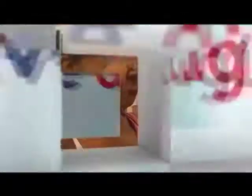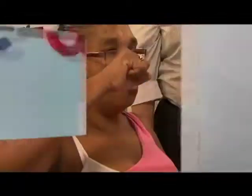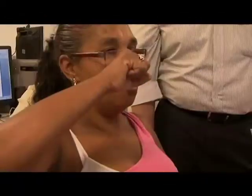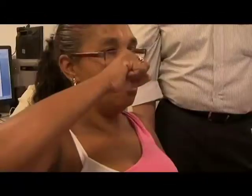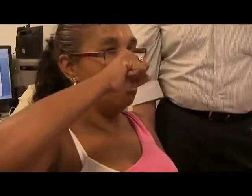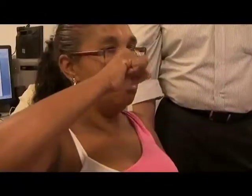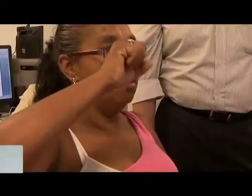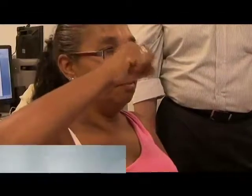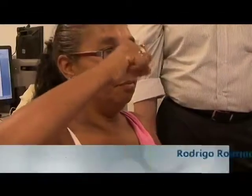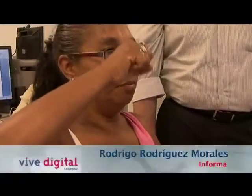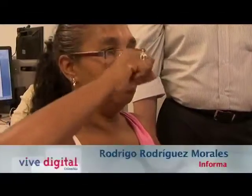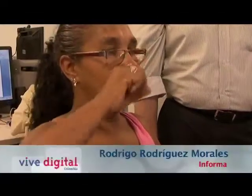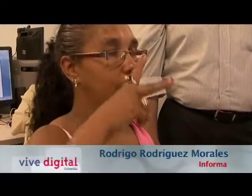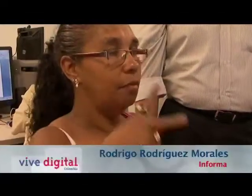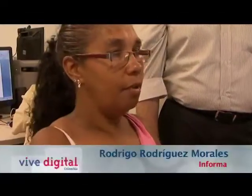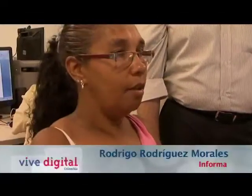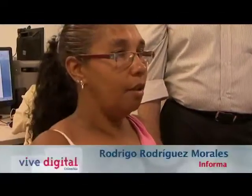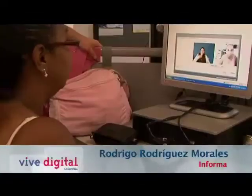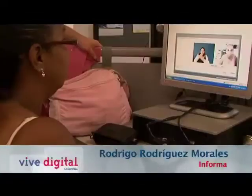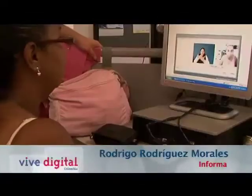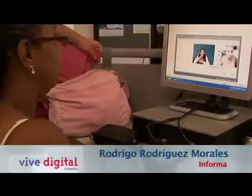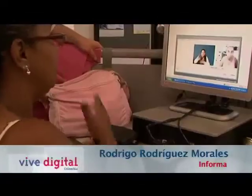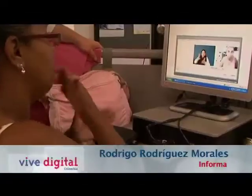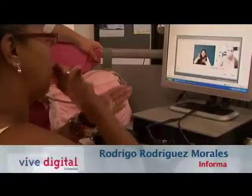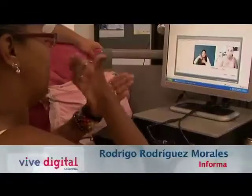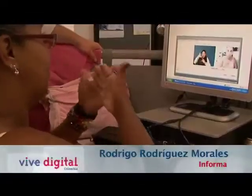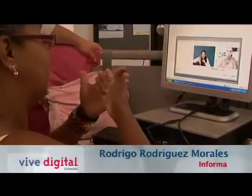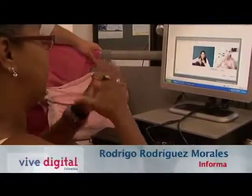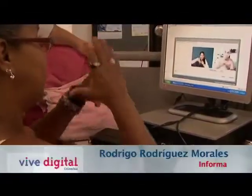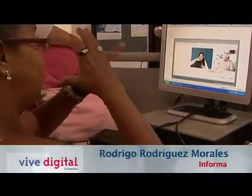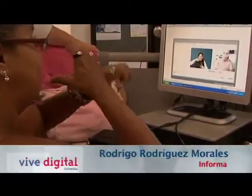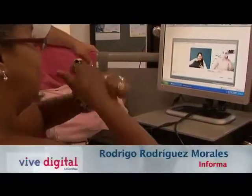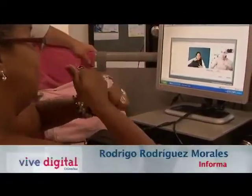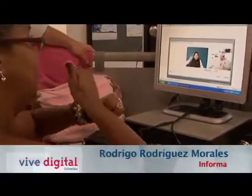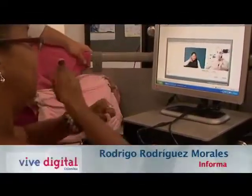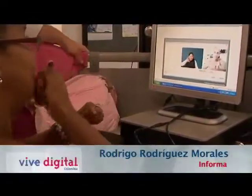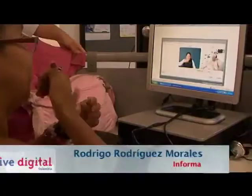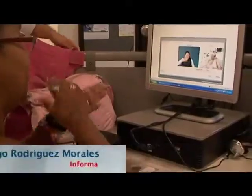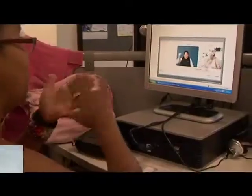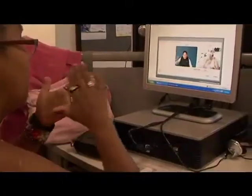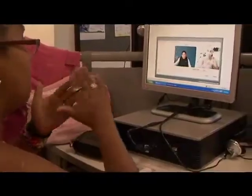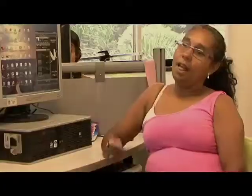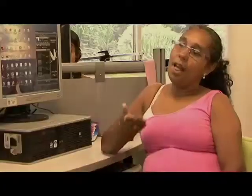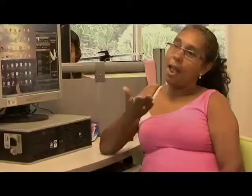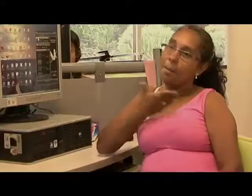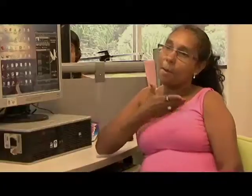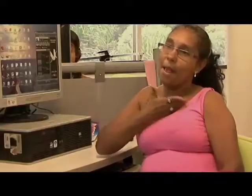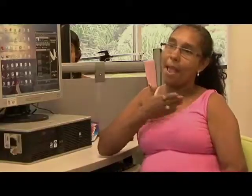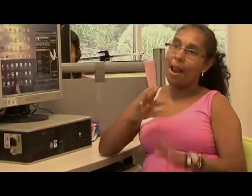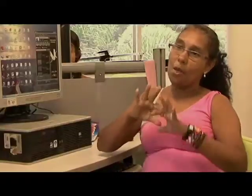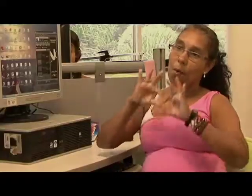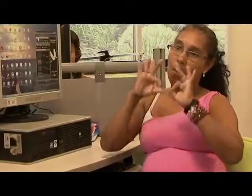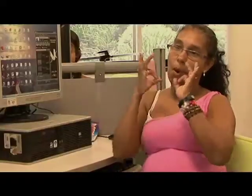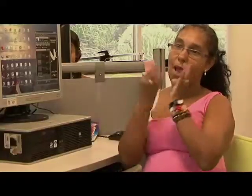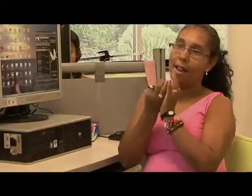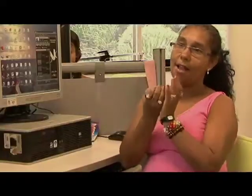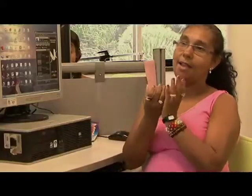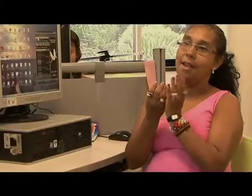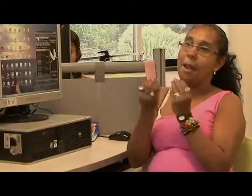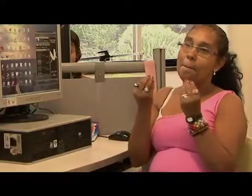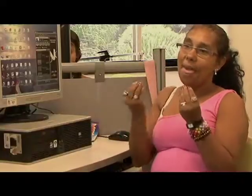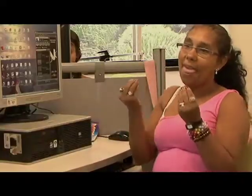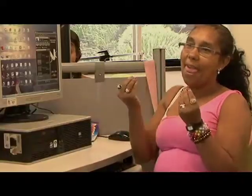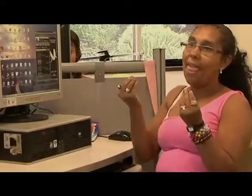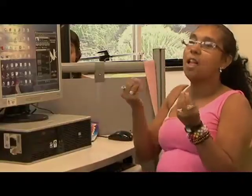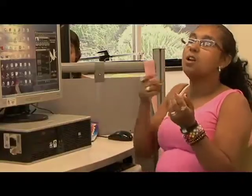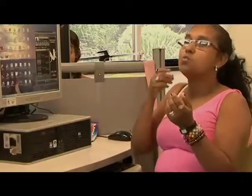Sin tener que hablar ni escuchar, Nubia Ramírez se puede comunicar telefónicamente. Para comunicarme con mi familia,